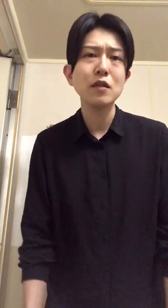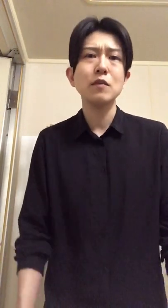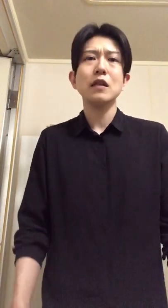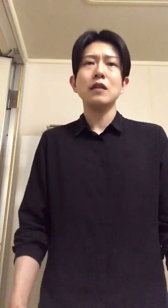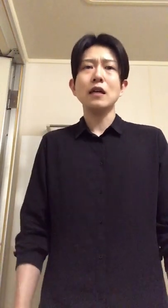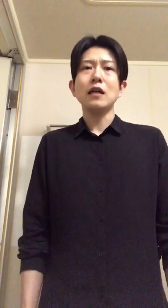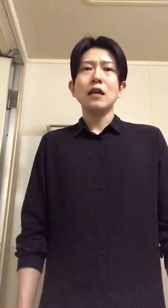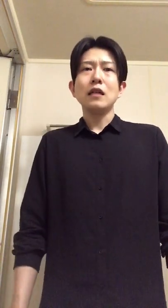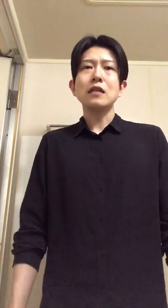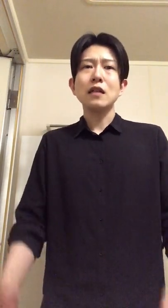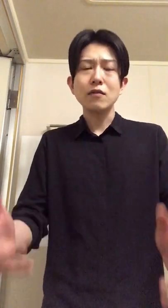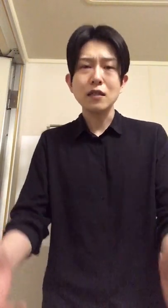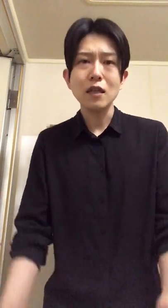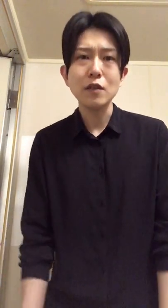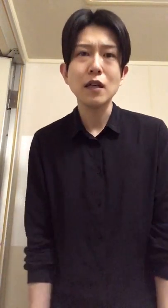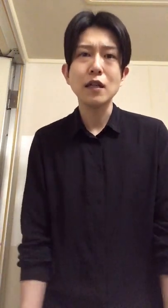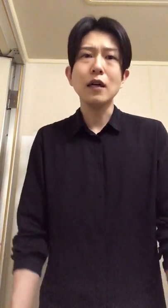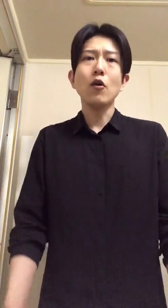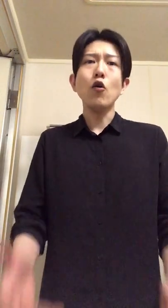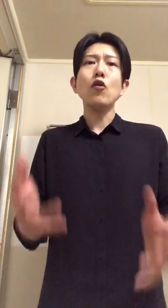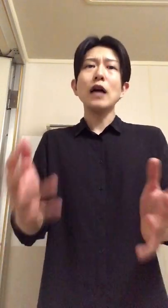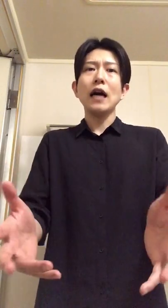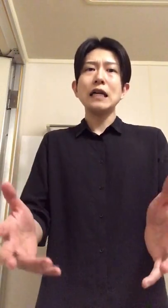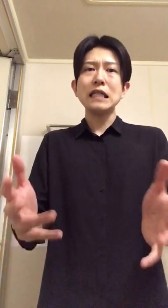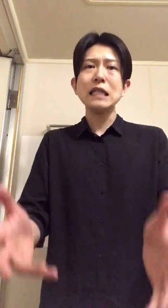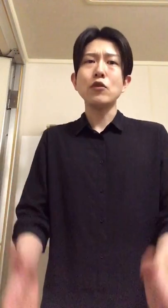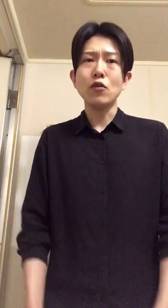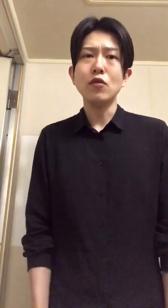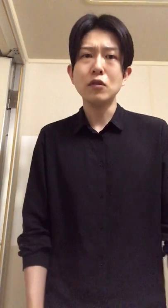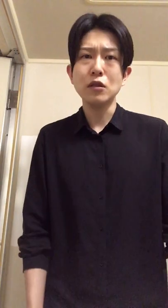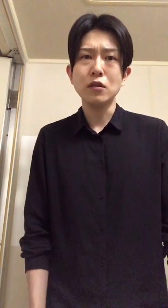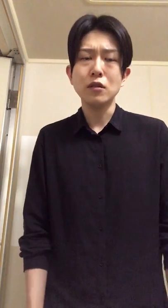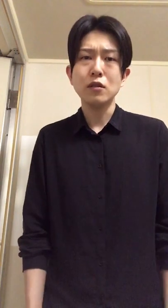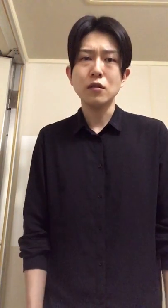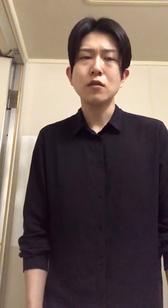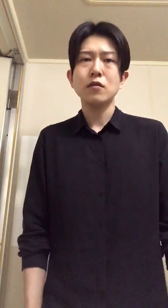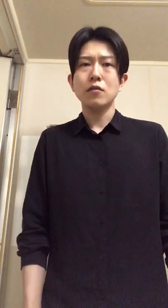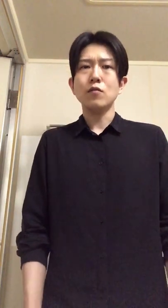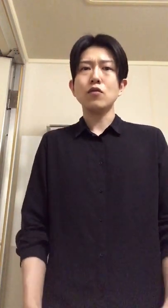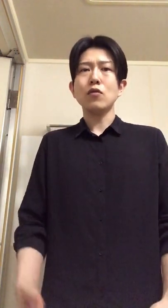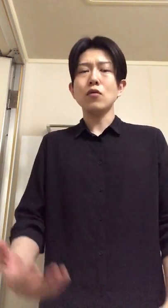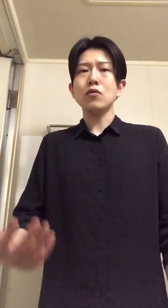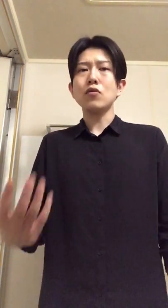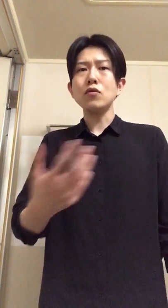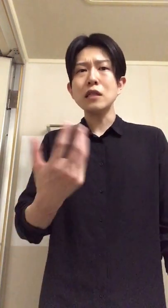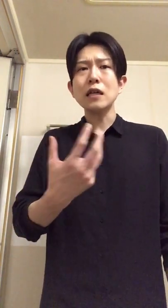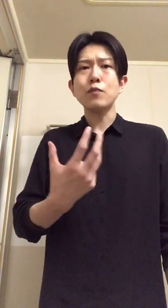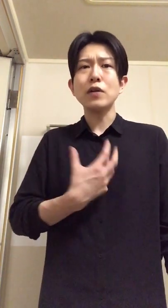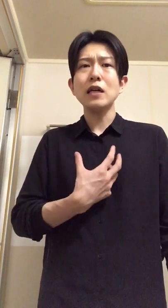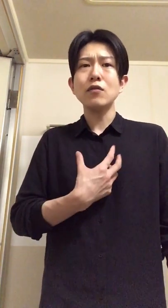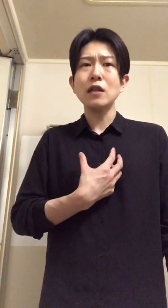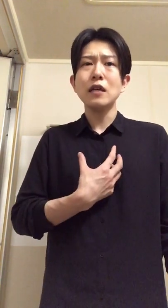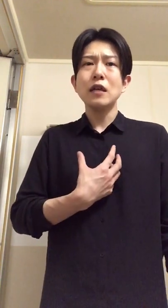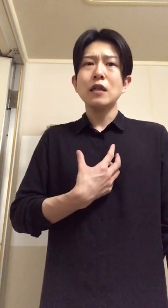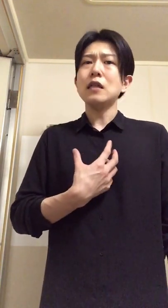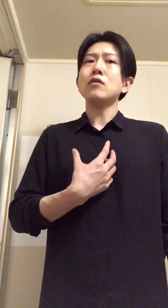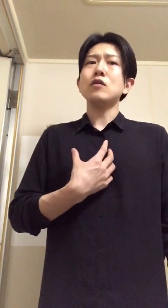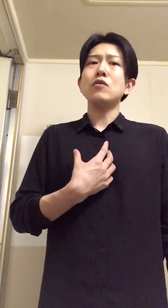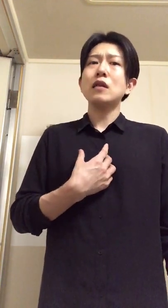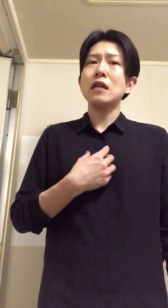みたいな助けてくださいみたいなほうがいいようんもっとこうそこでなんかプライドでいや自分から